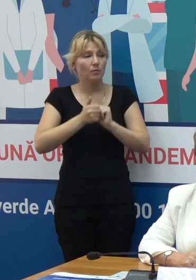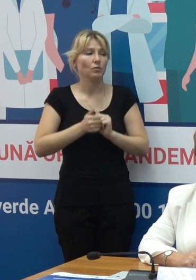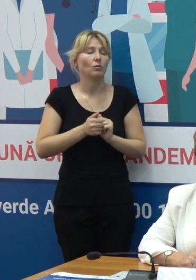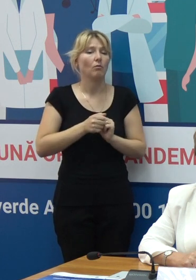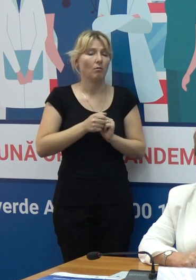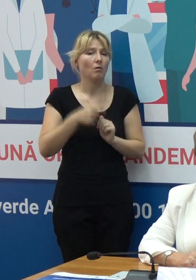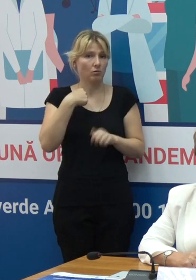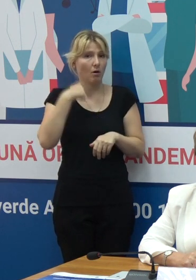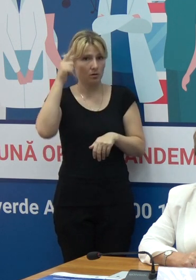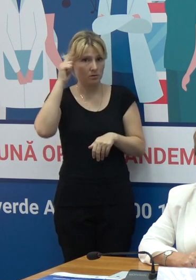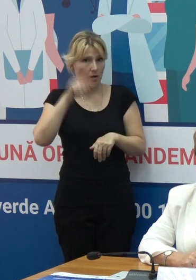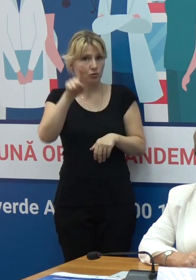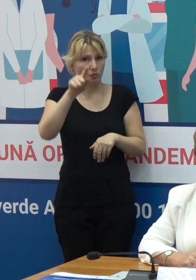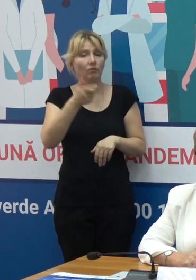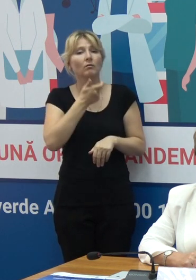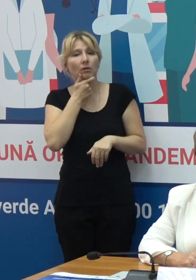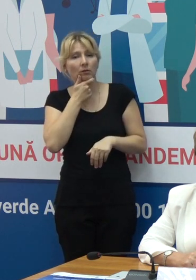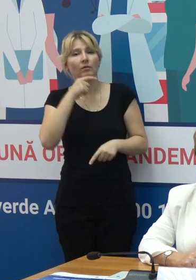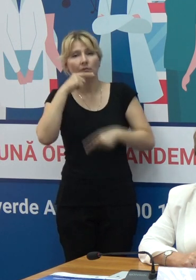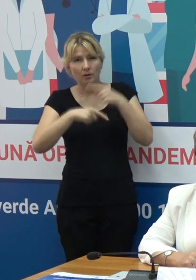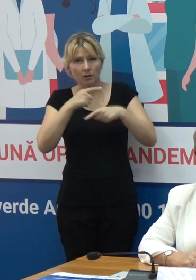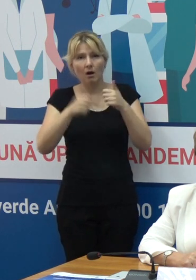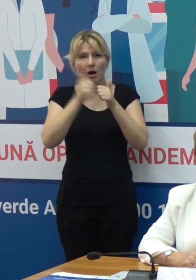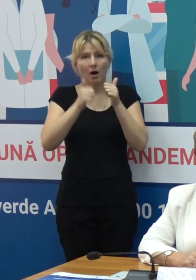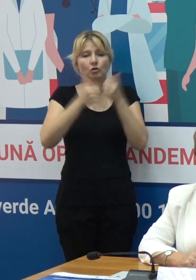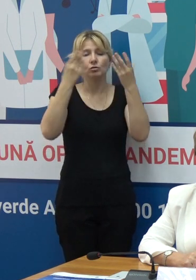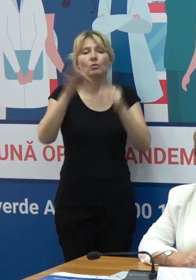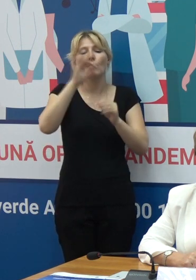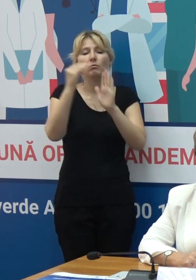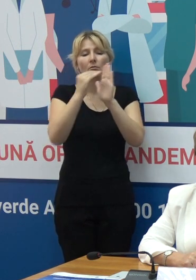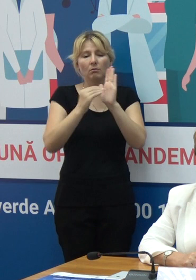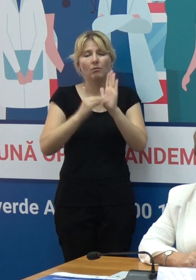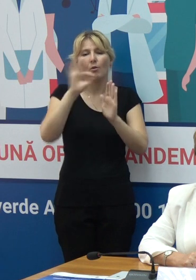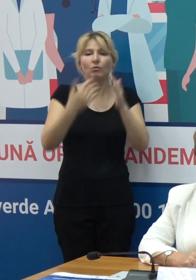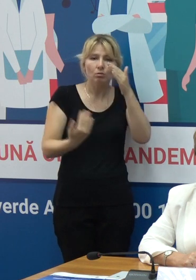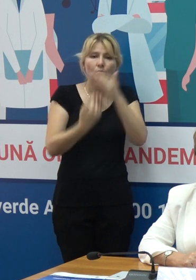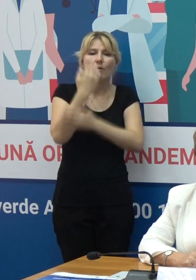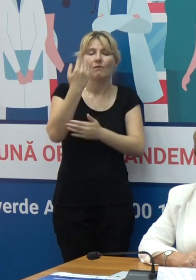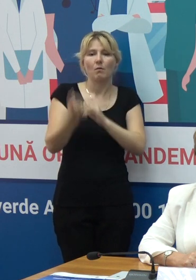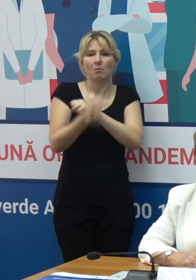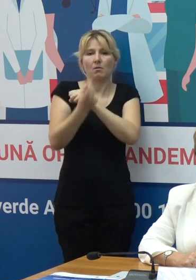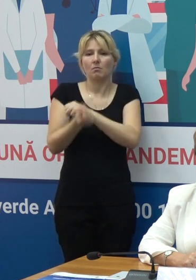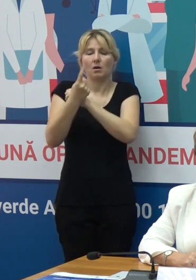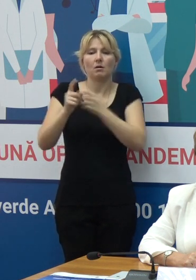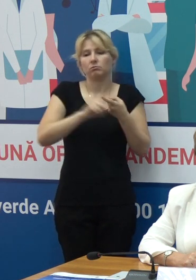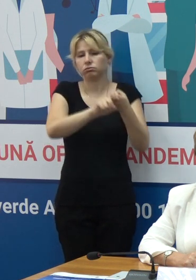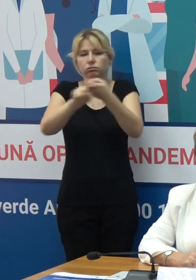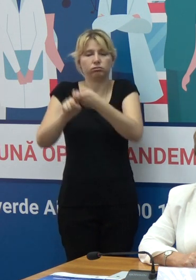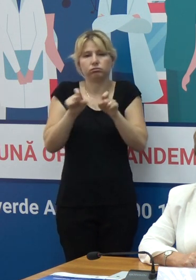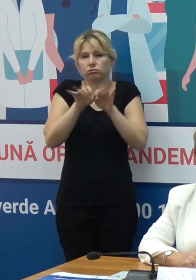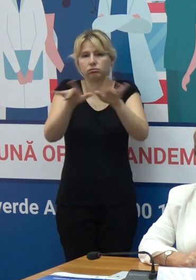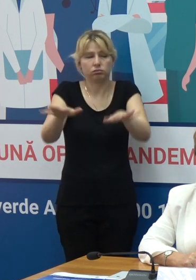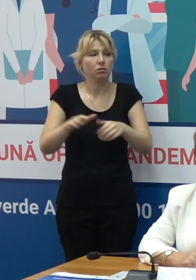raportarea cazurilor zilnici de infecții noi, vedem și evoluția